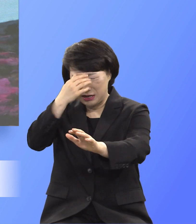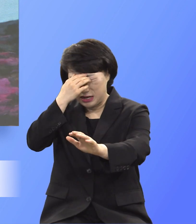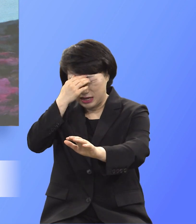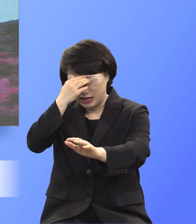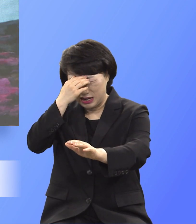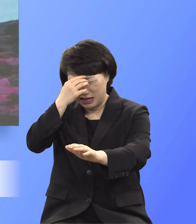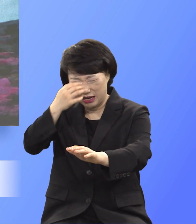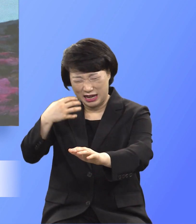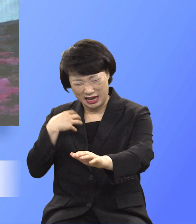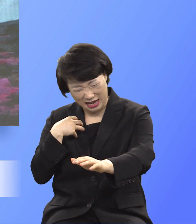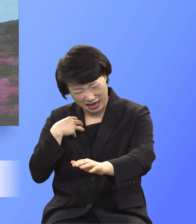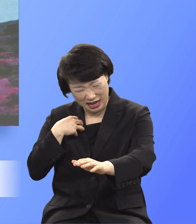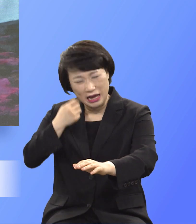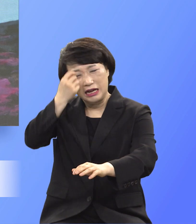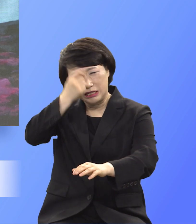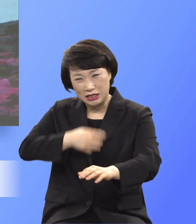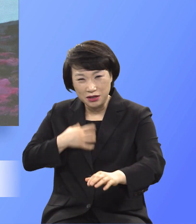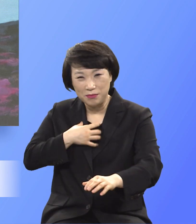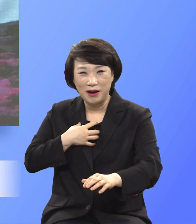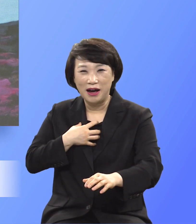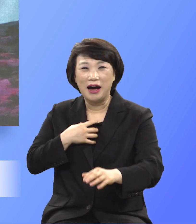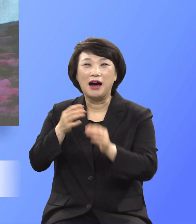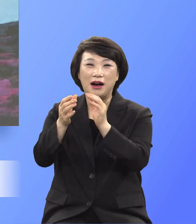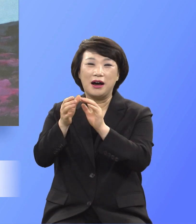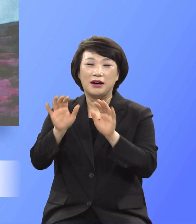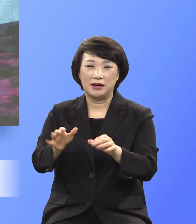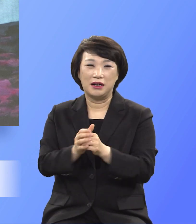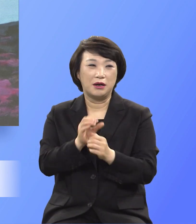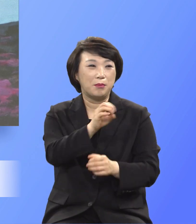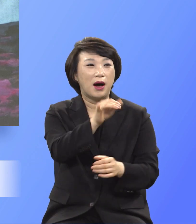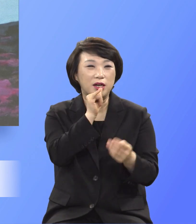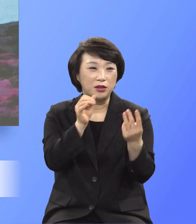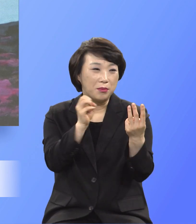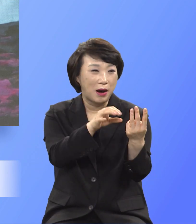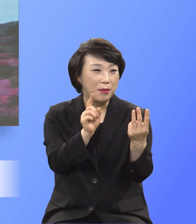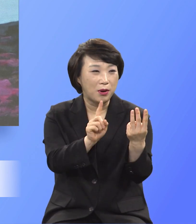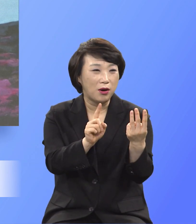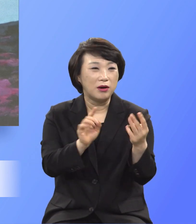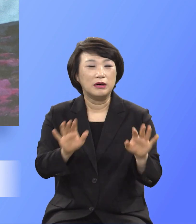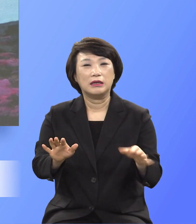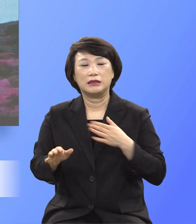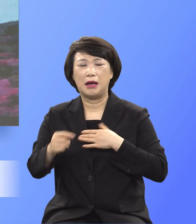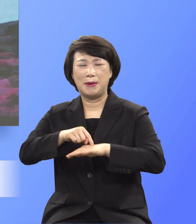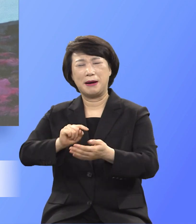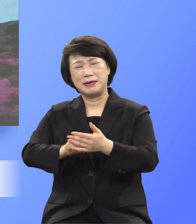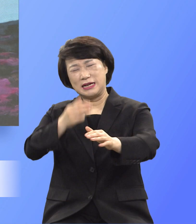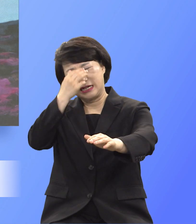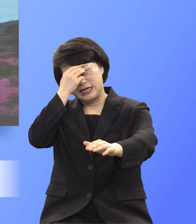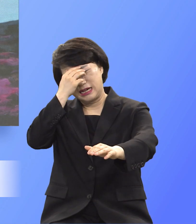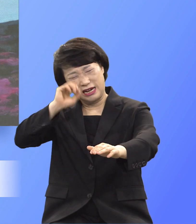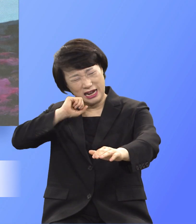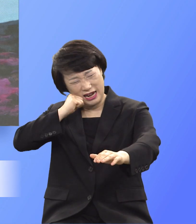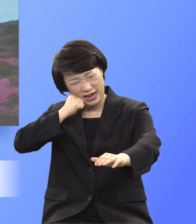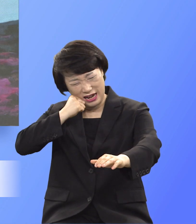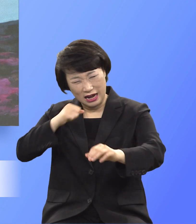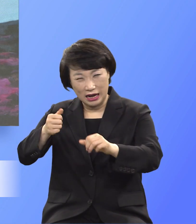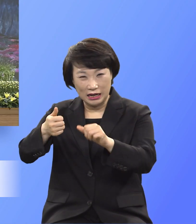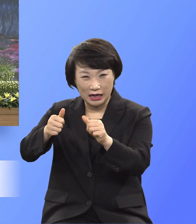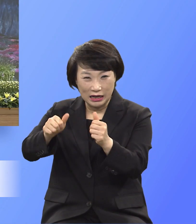고민하고 슬퍼하사 또 이에 말씀하시되 내 마음이 심히 고민하여 죽게 되었으니 너희는